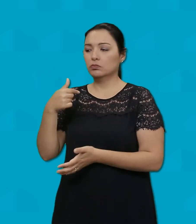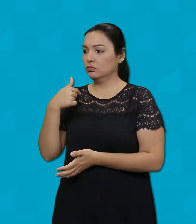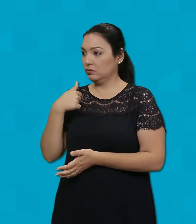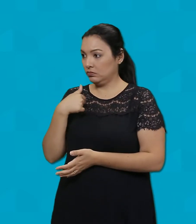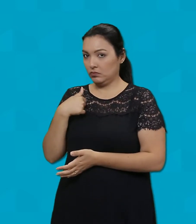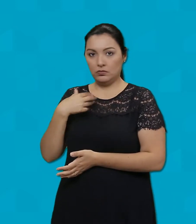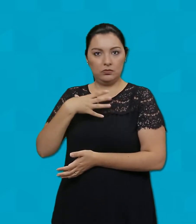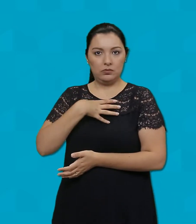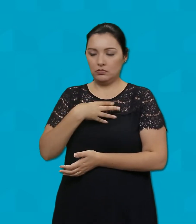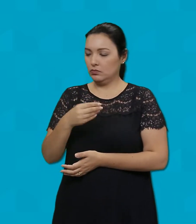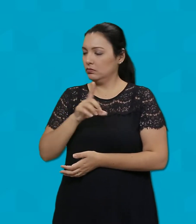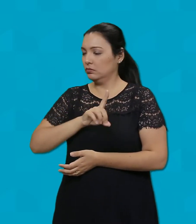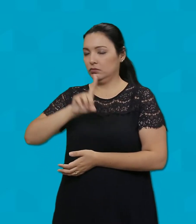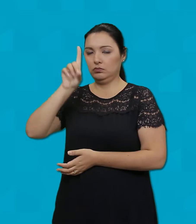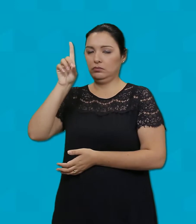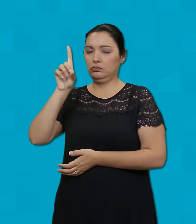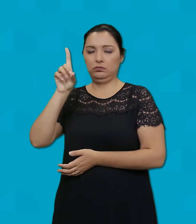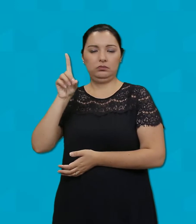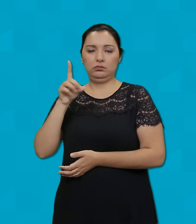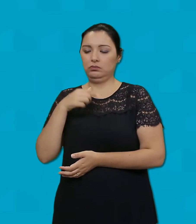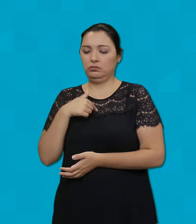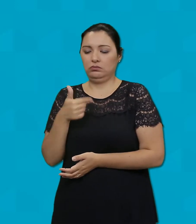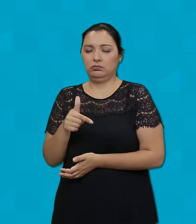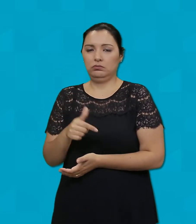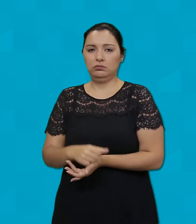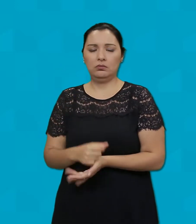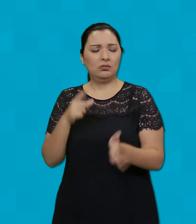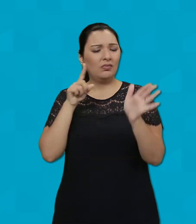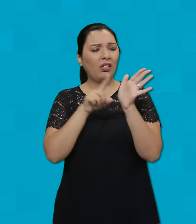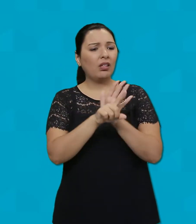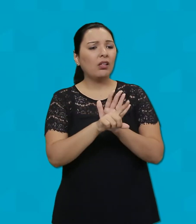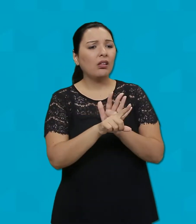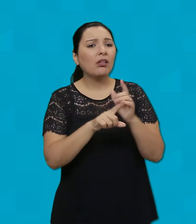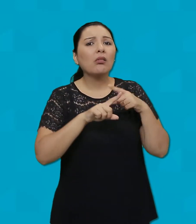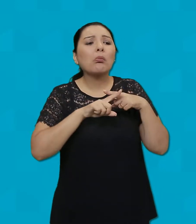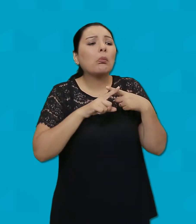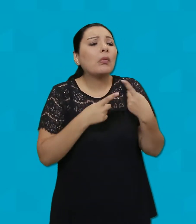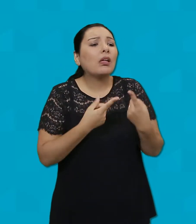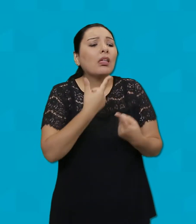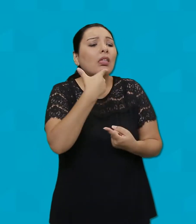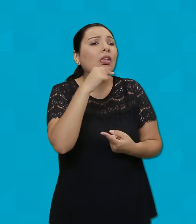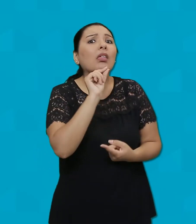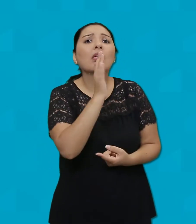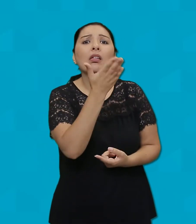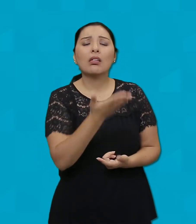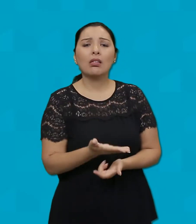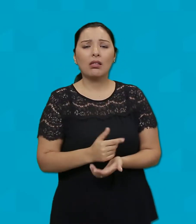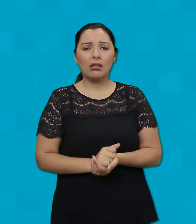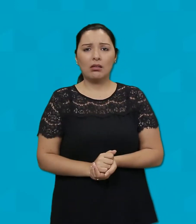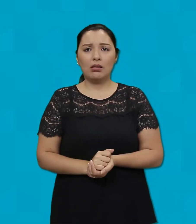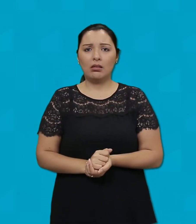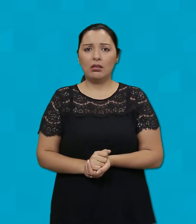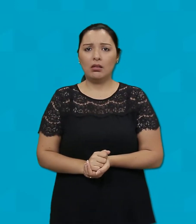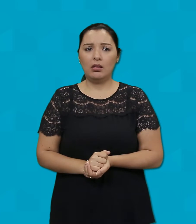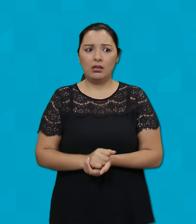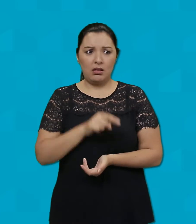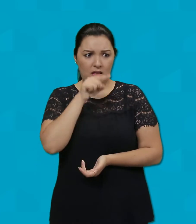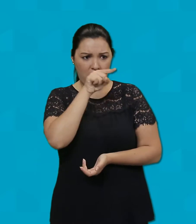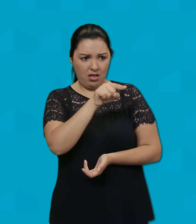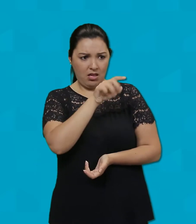sou o Messias Eles perguntaram Quem és então? És tu Elias?